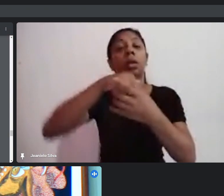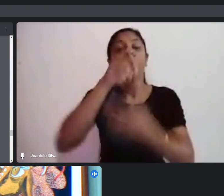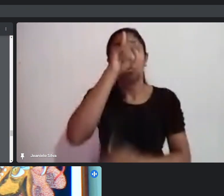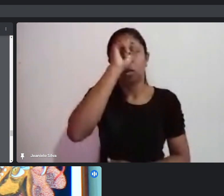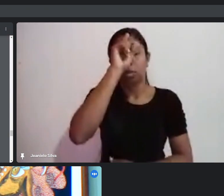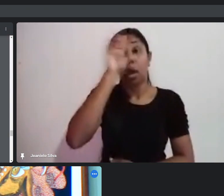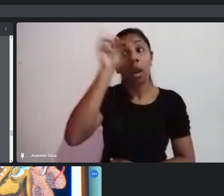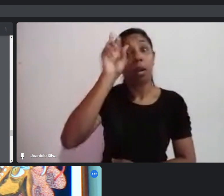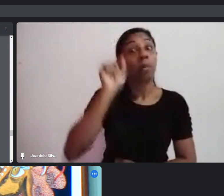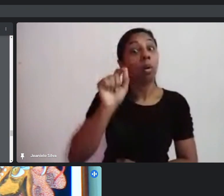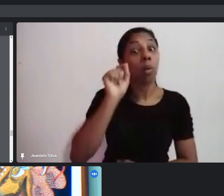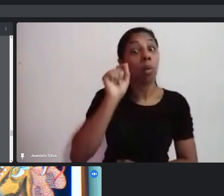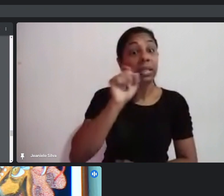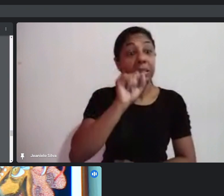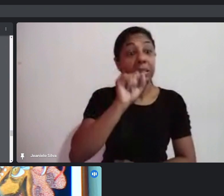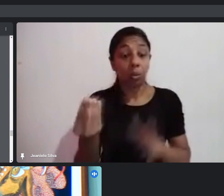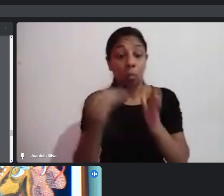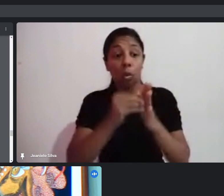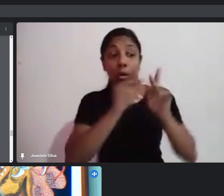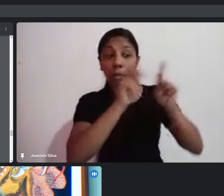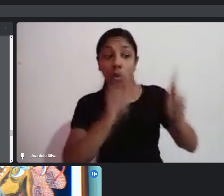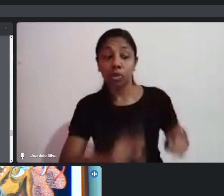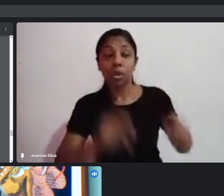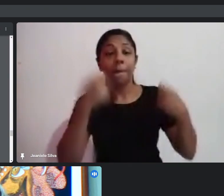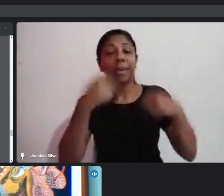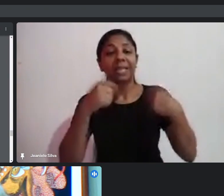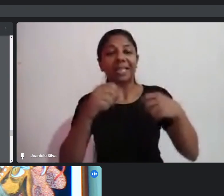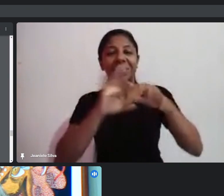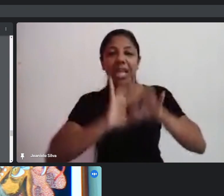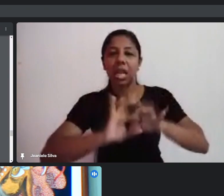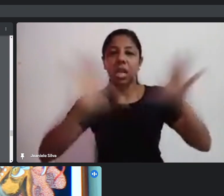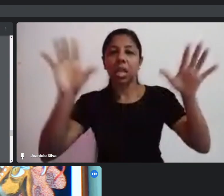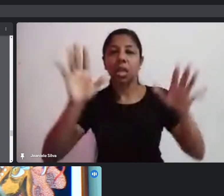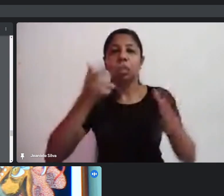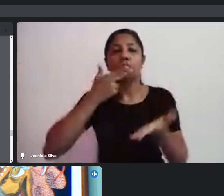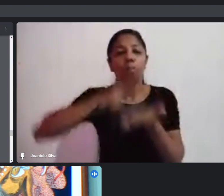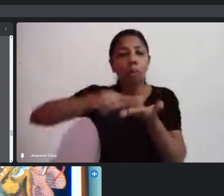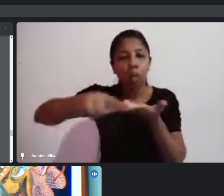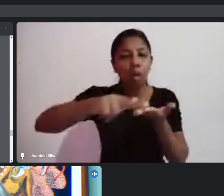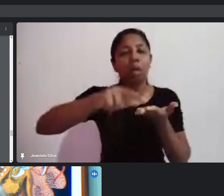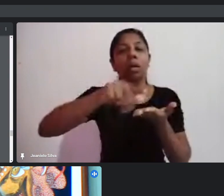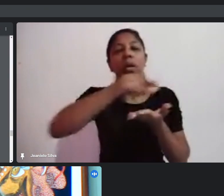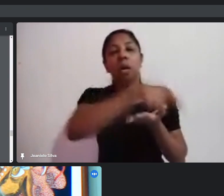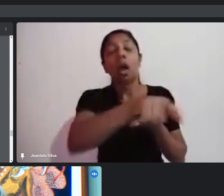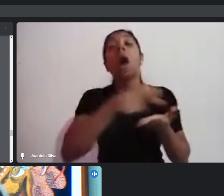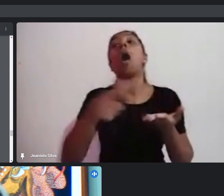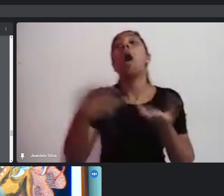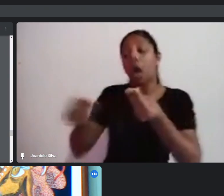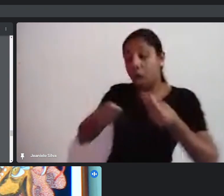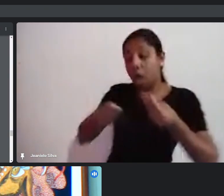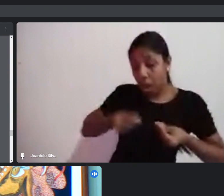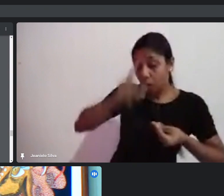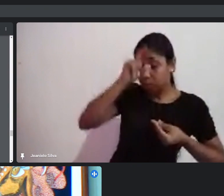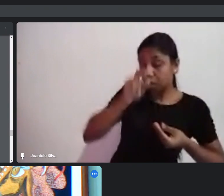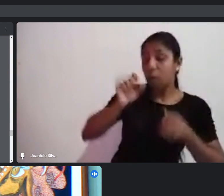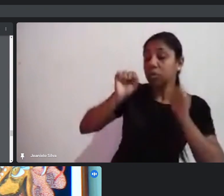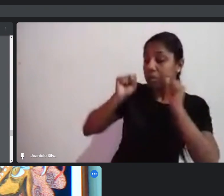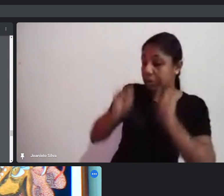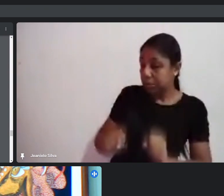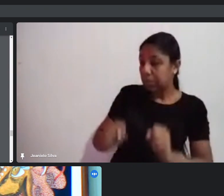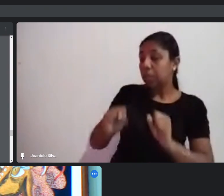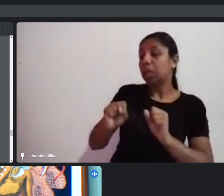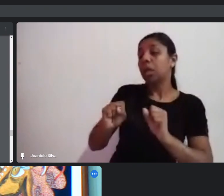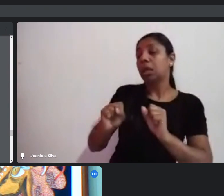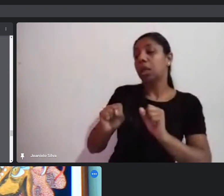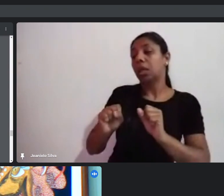colocar no projeto tem que ter uma autorização uma carta de anuência alguém do hospital dizendo sim esse projeto X nos interessa que seja